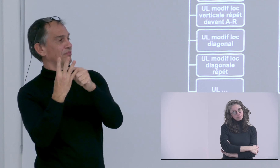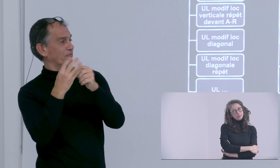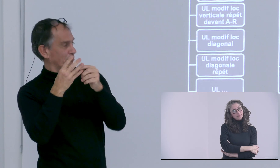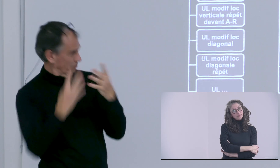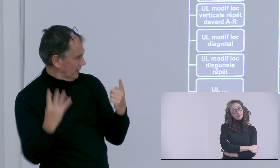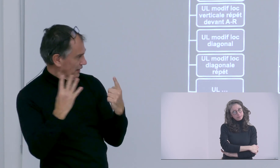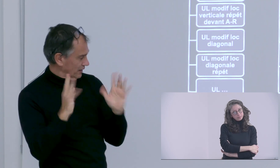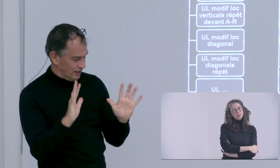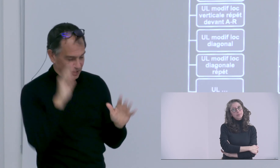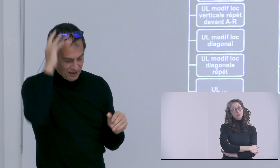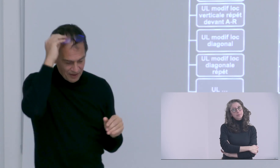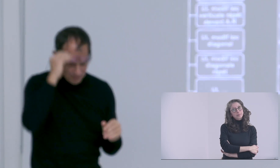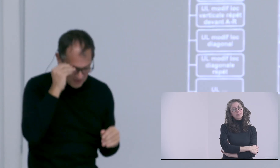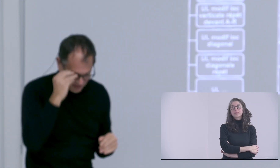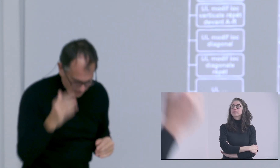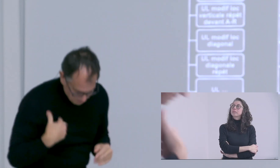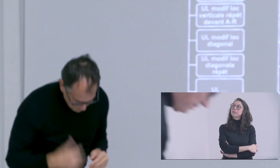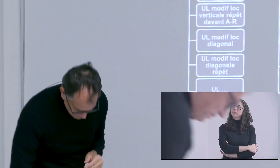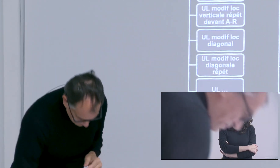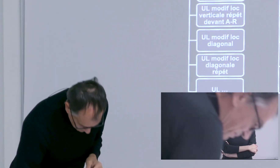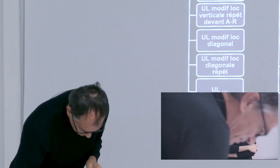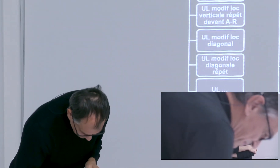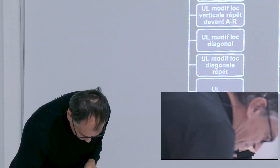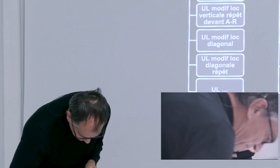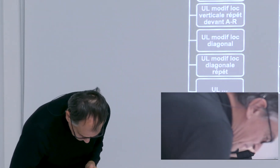plus quatre autres catégories du L